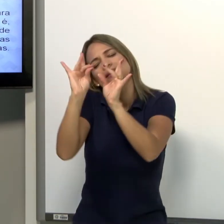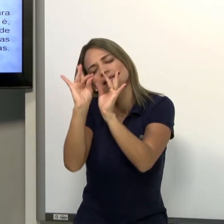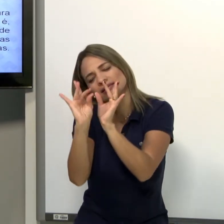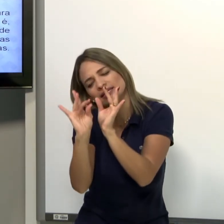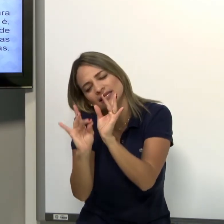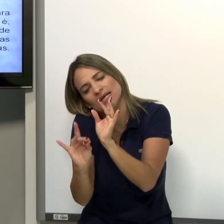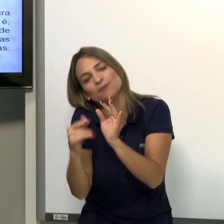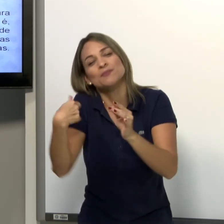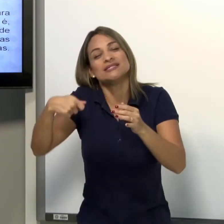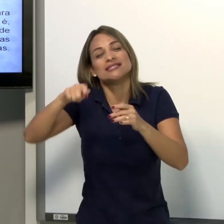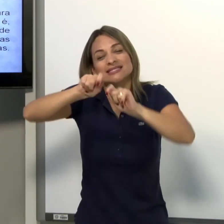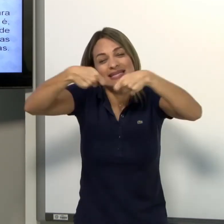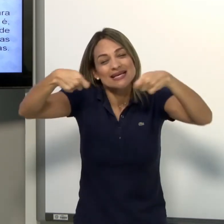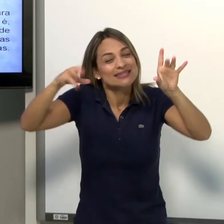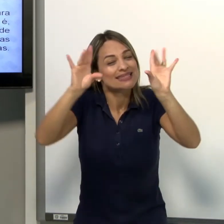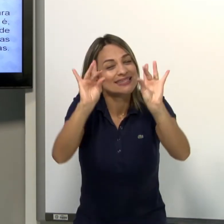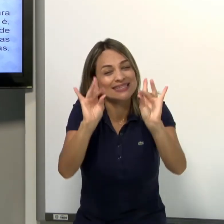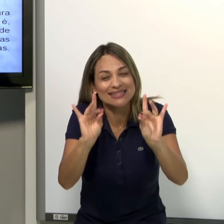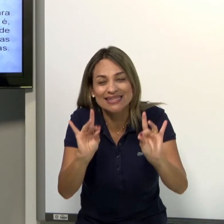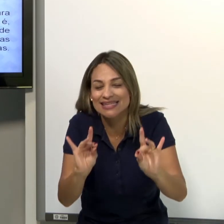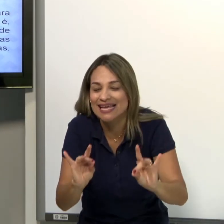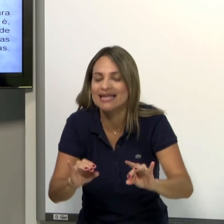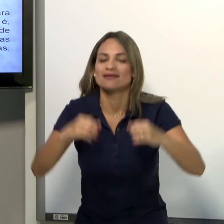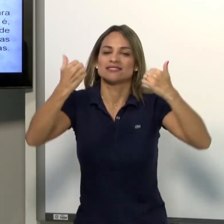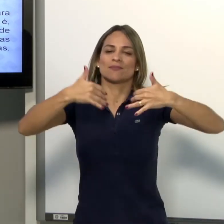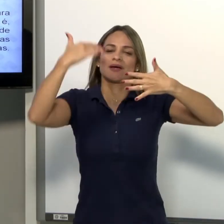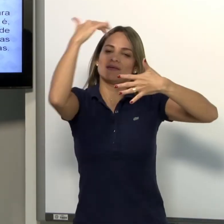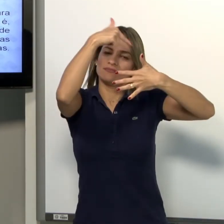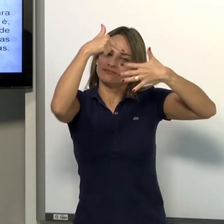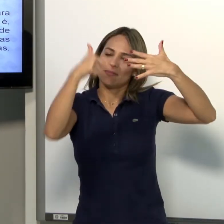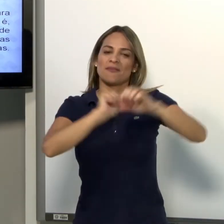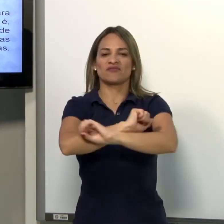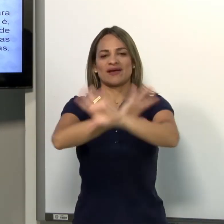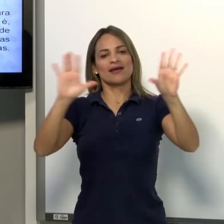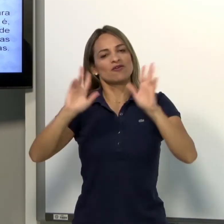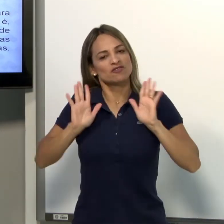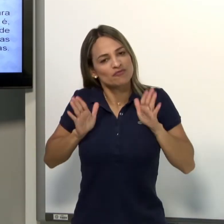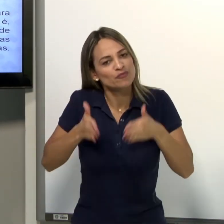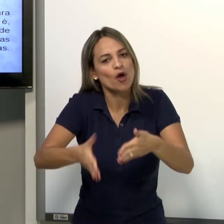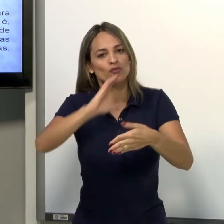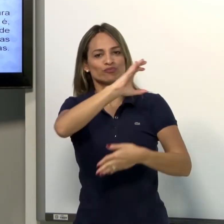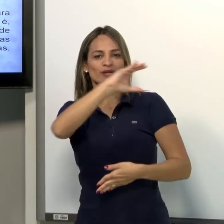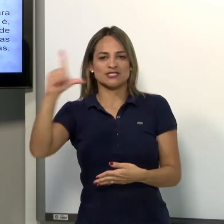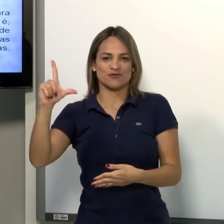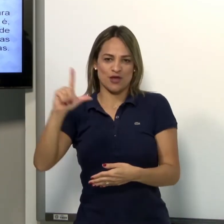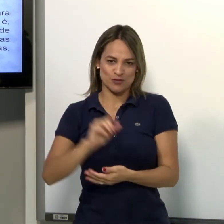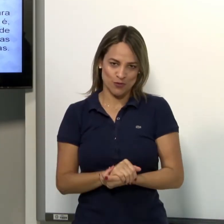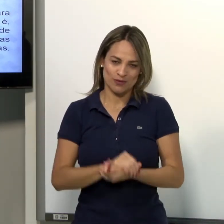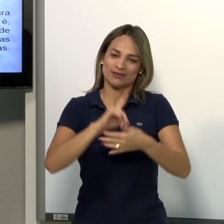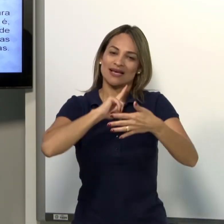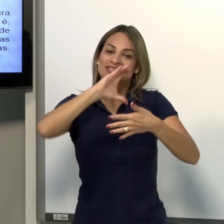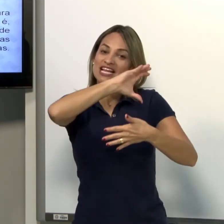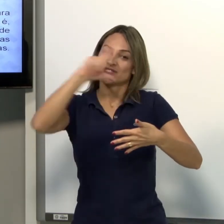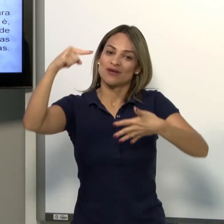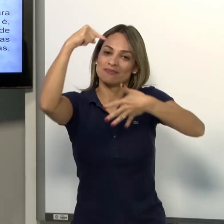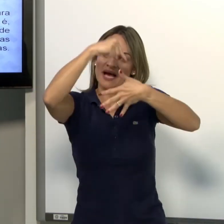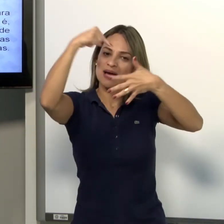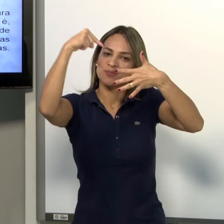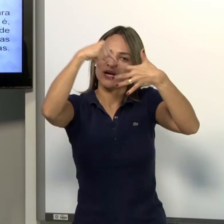detalhar essa cadeira. Explicar de acordo com os cinco tipos que já estudamos, como esse classificador. Cada tipo